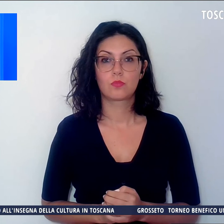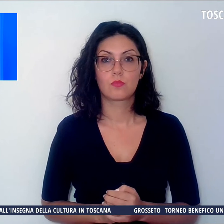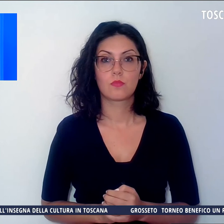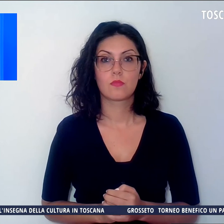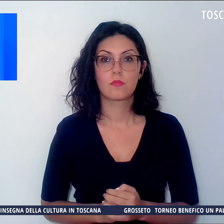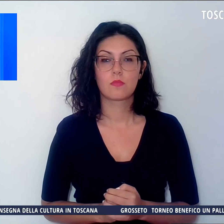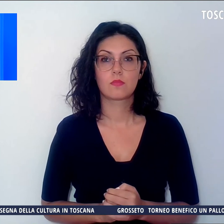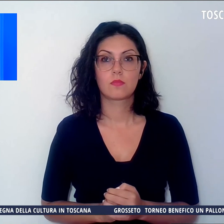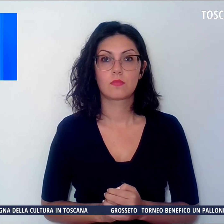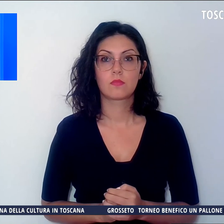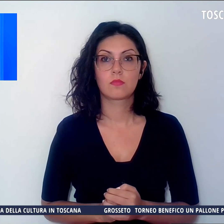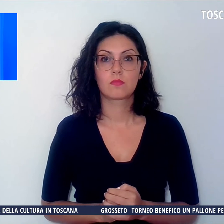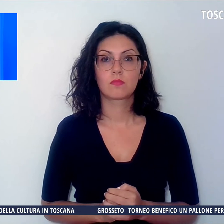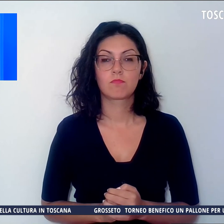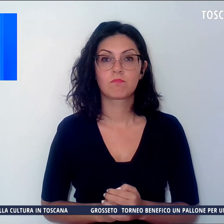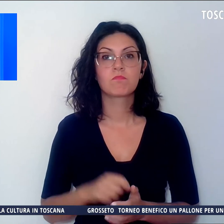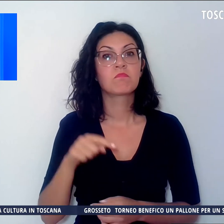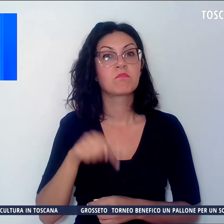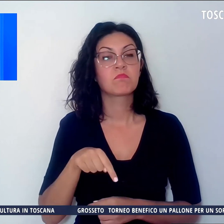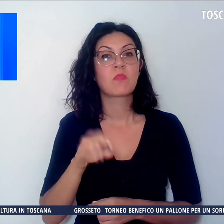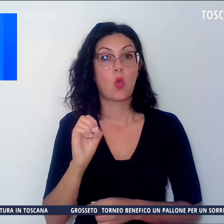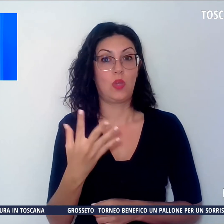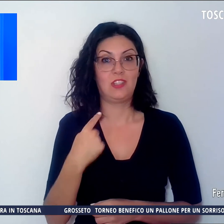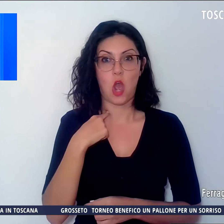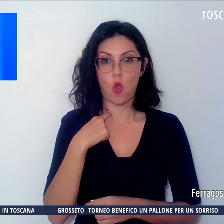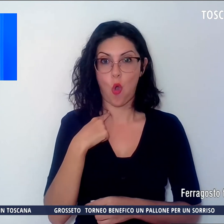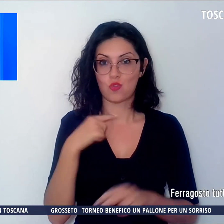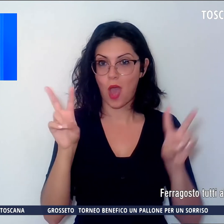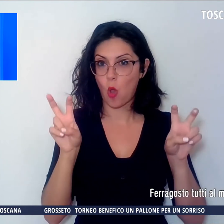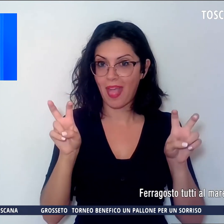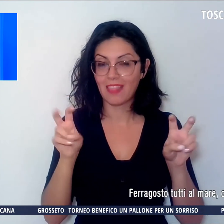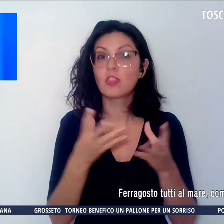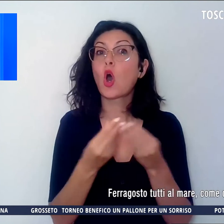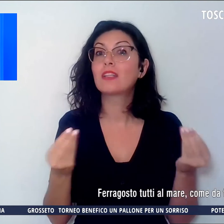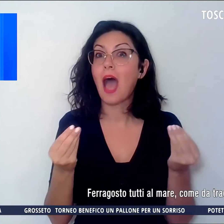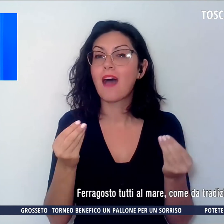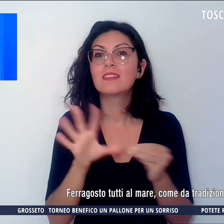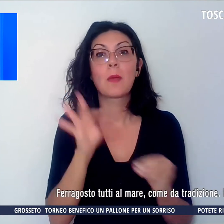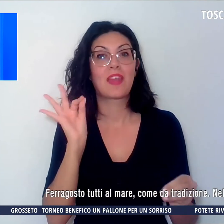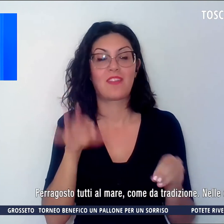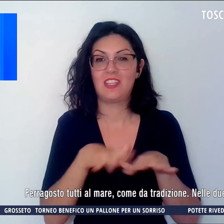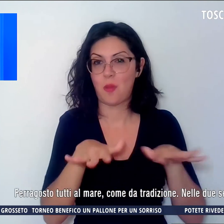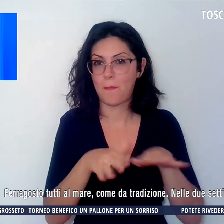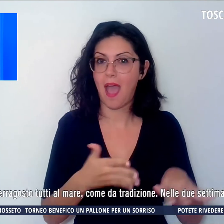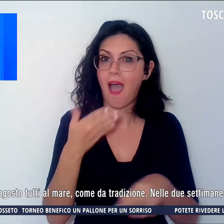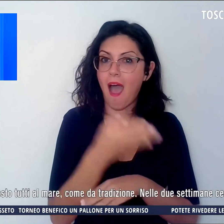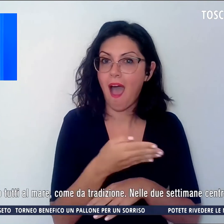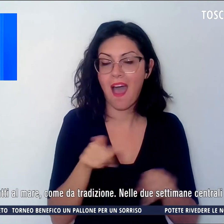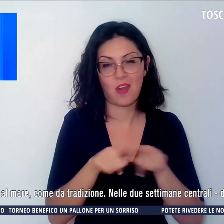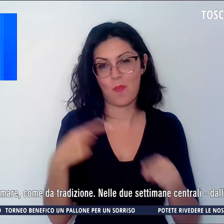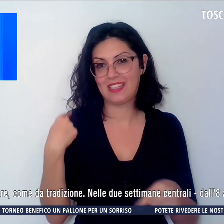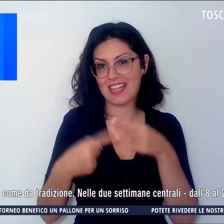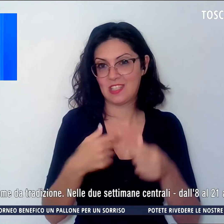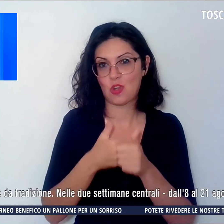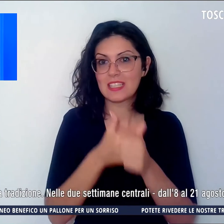E torniamo a parlare del ferragosto, molti preferiscono trascorrerlo al mare, come da tradizione, quindi nelle due